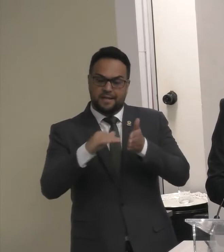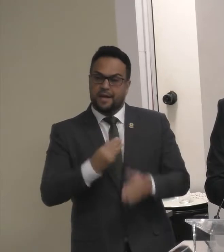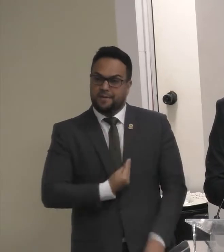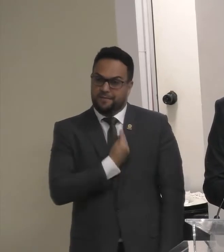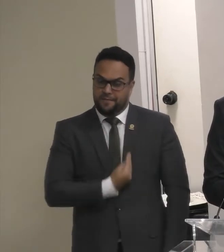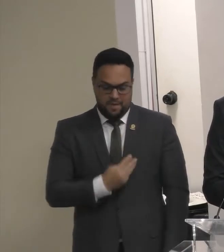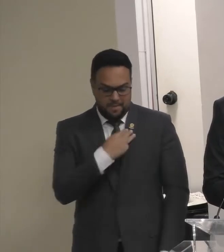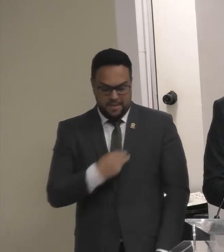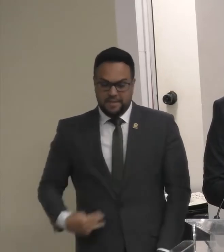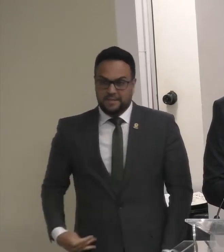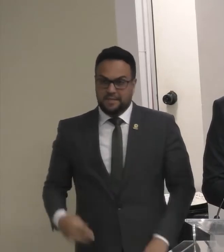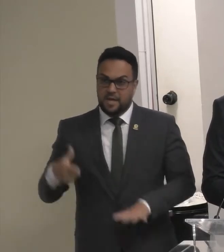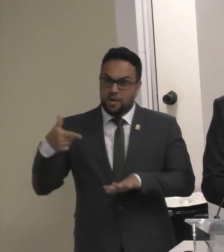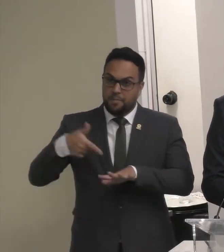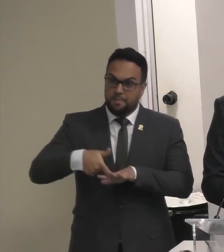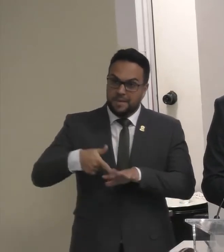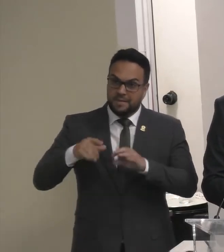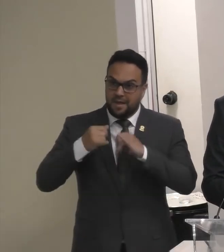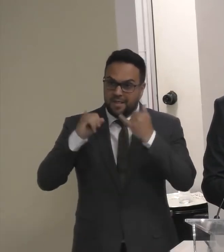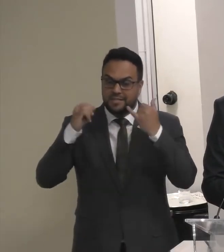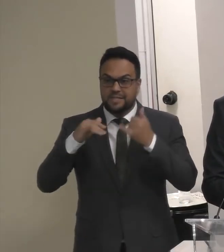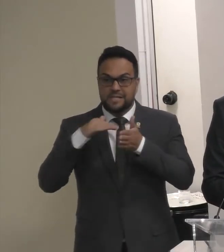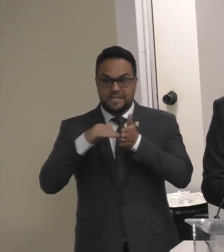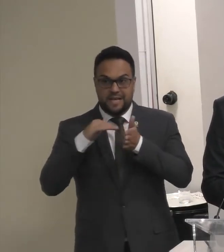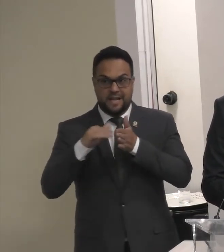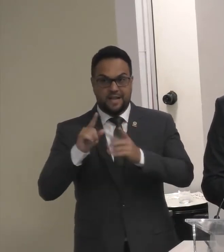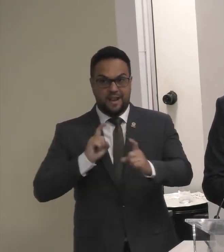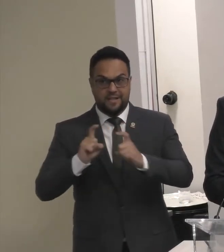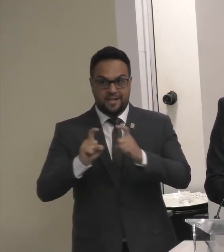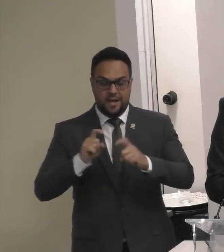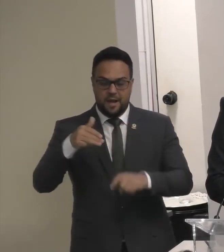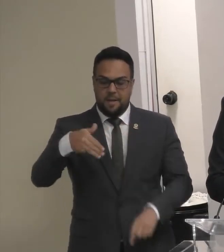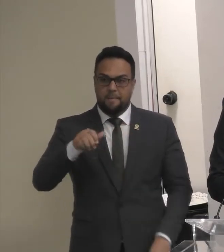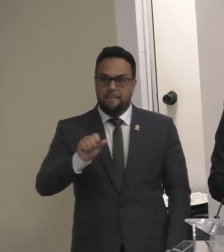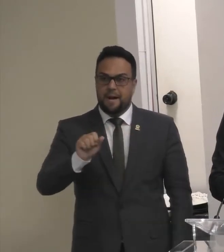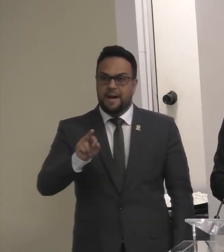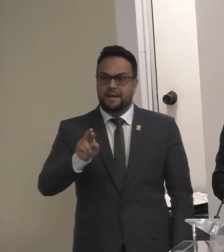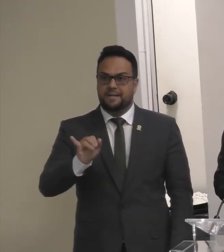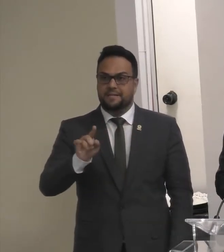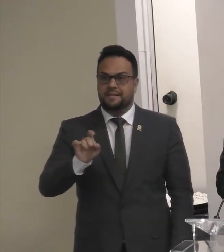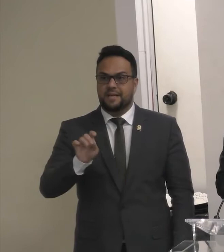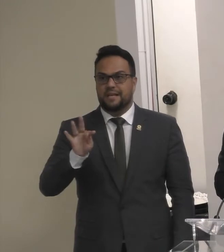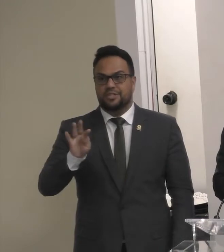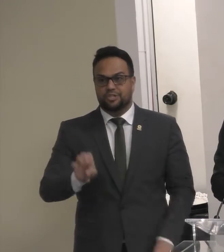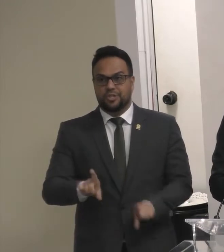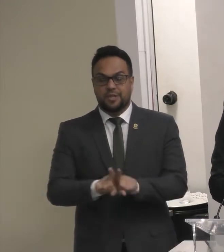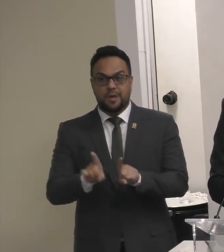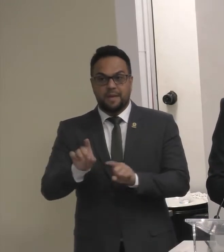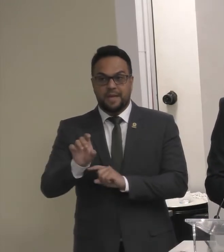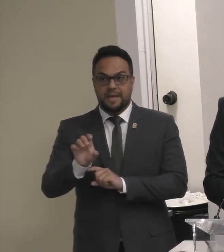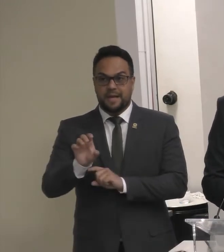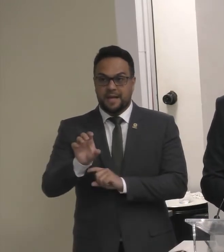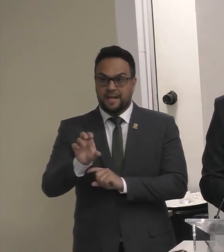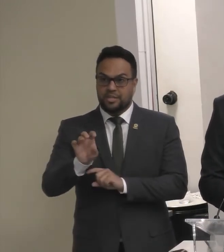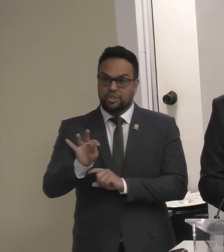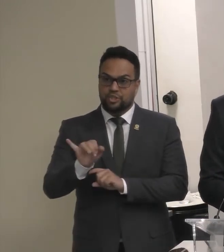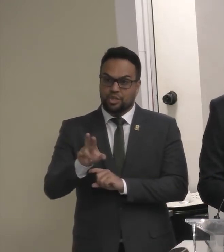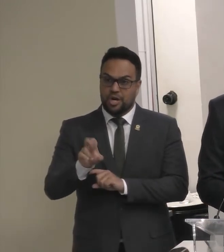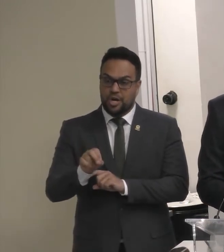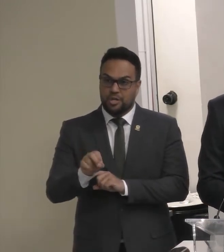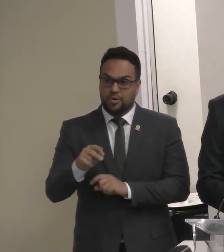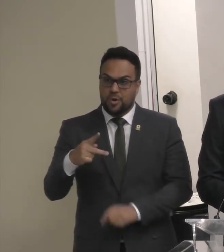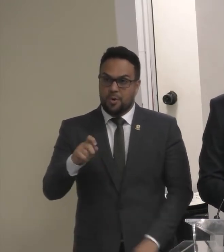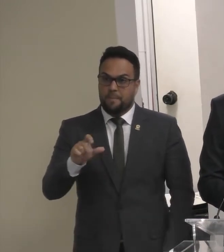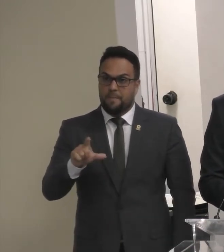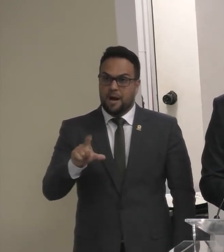Do Ministério De Minas Energia A secretária Executiva Marisete O secretário Cristiano Secretário Paulo César